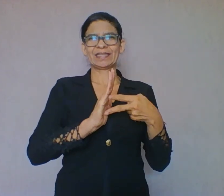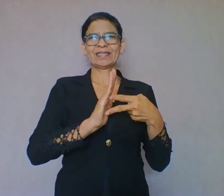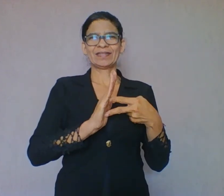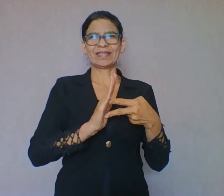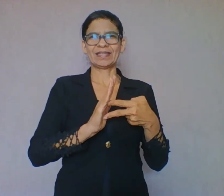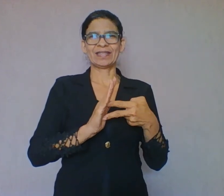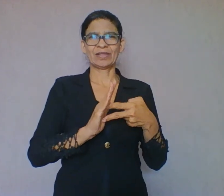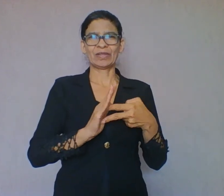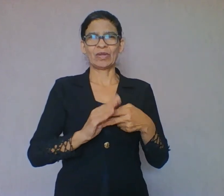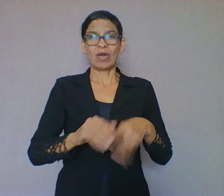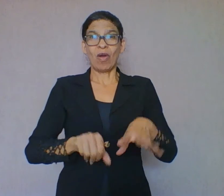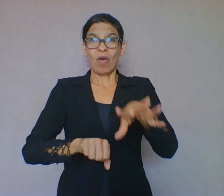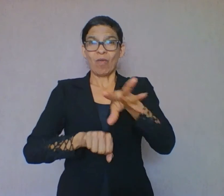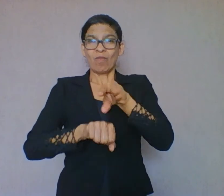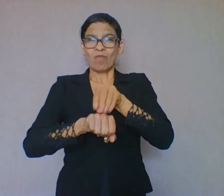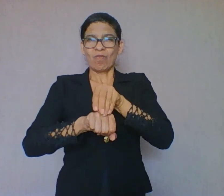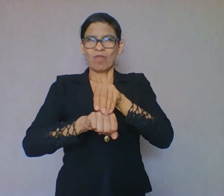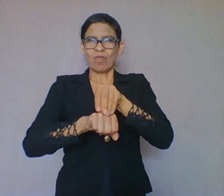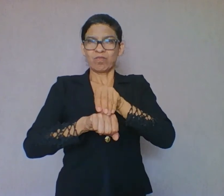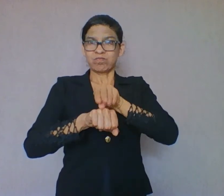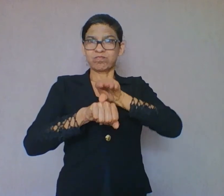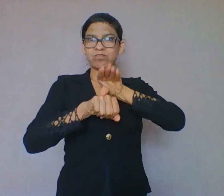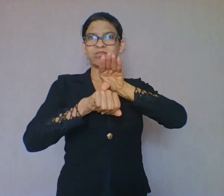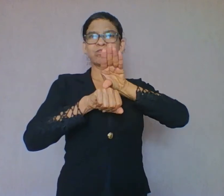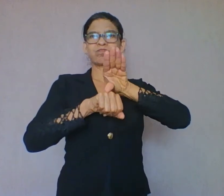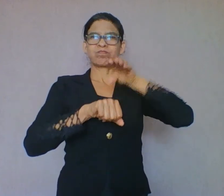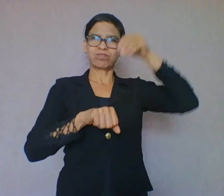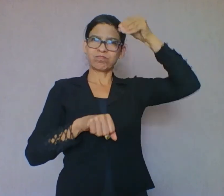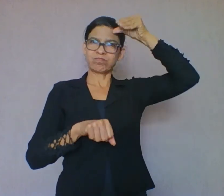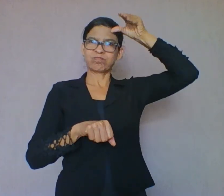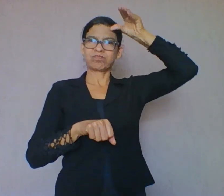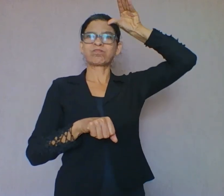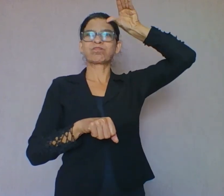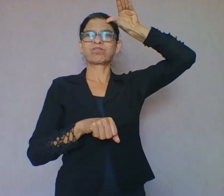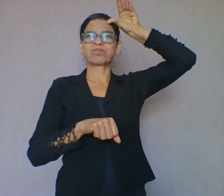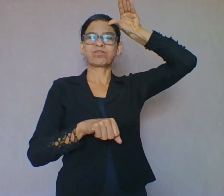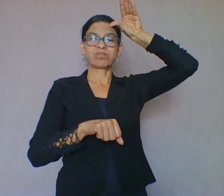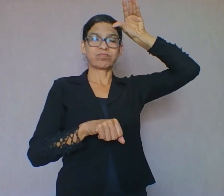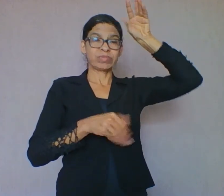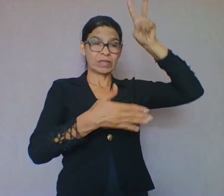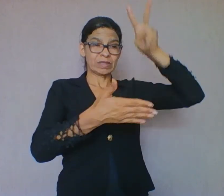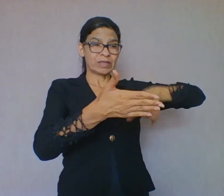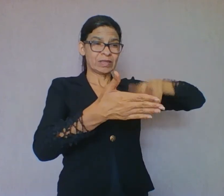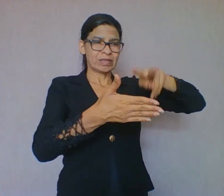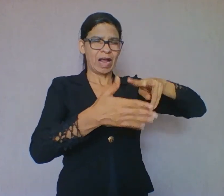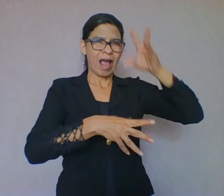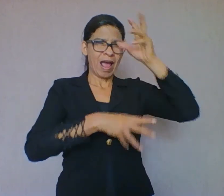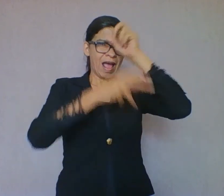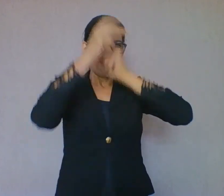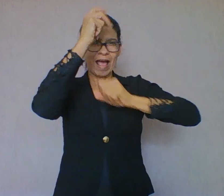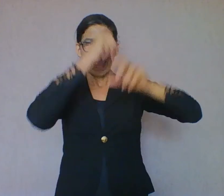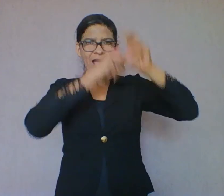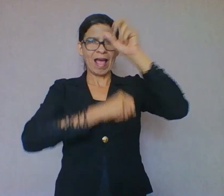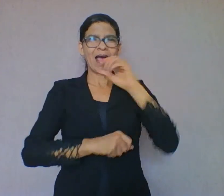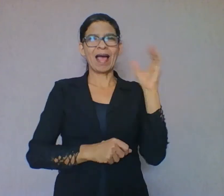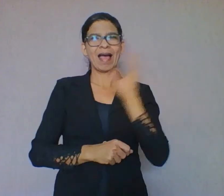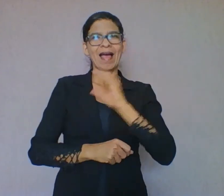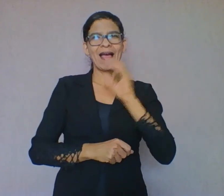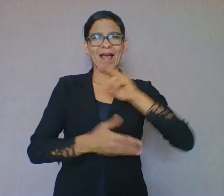sobre o texto, mais fácil será a compreensão da leitura. Então, qual é o conceito de texto? Um